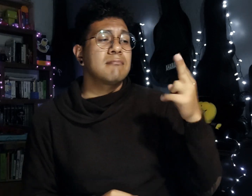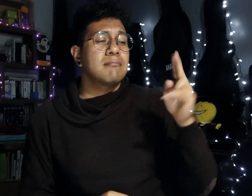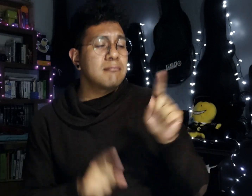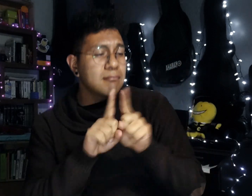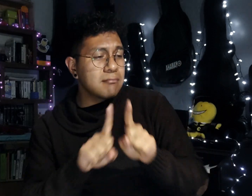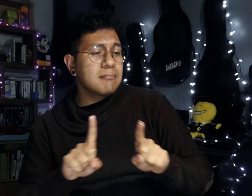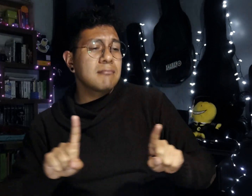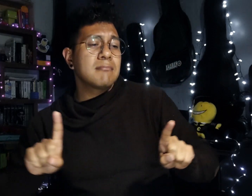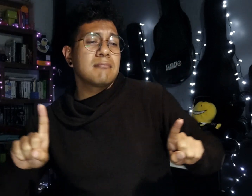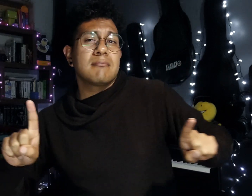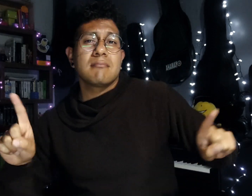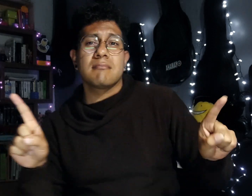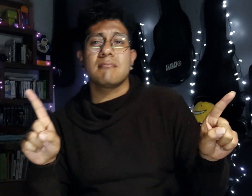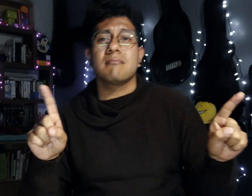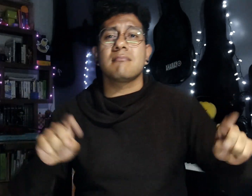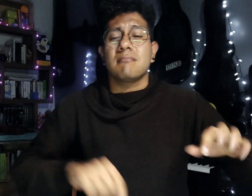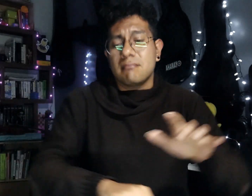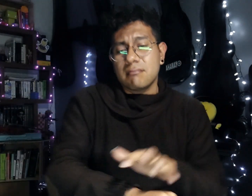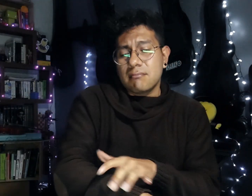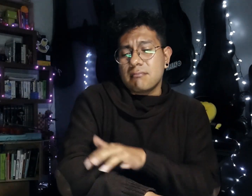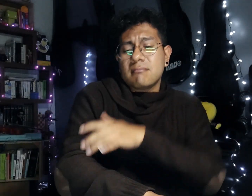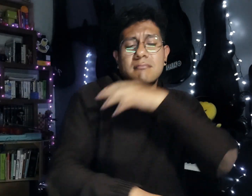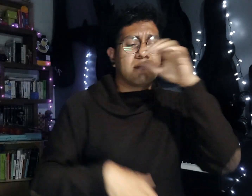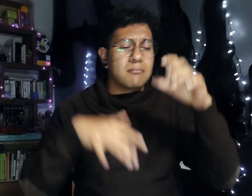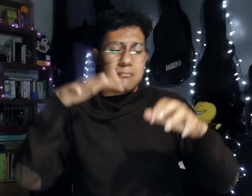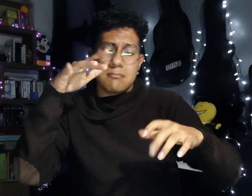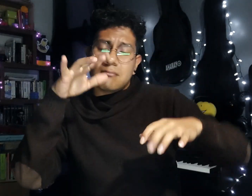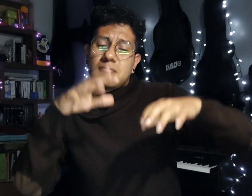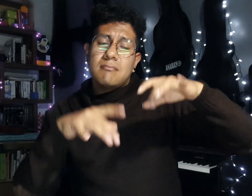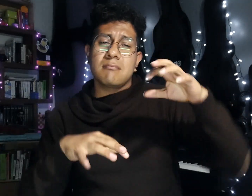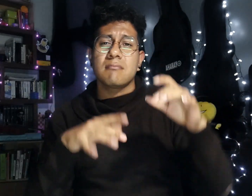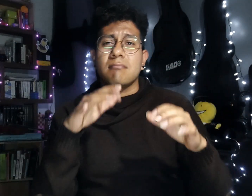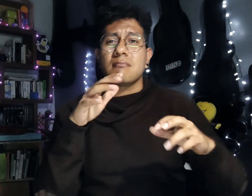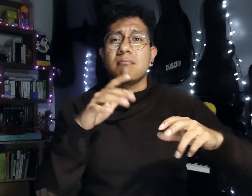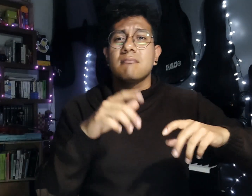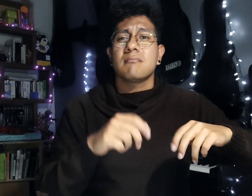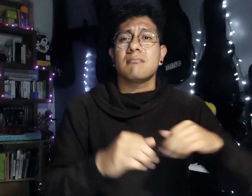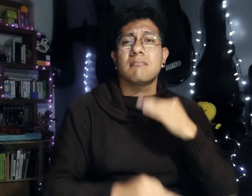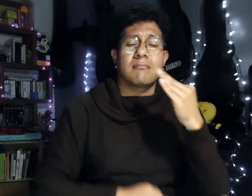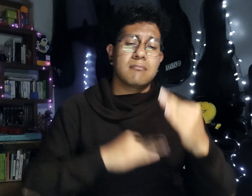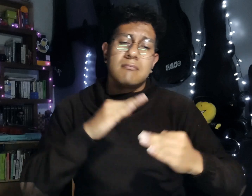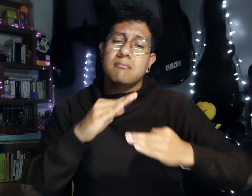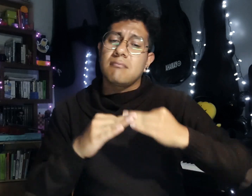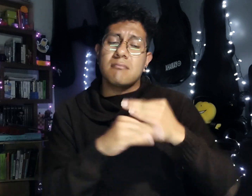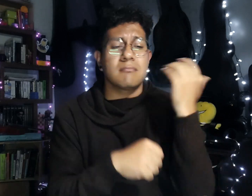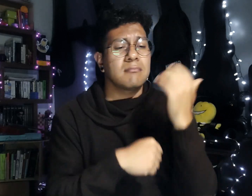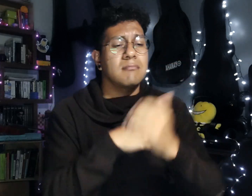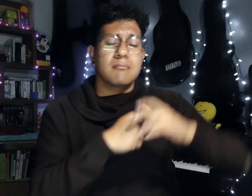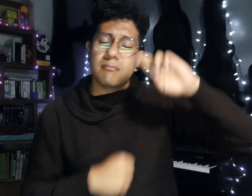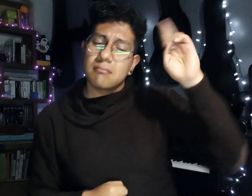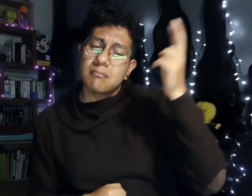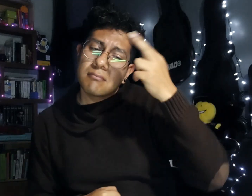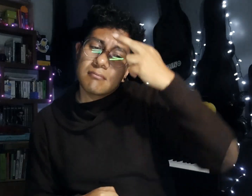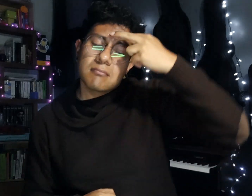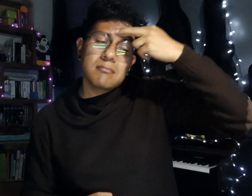Noviembre sin ti es pedirle a la luna